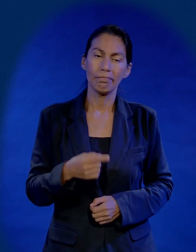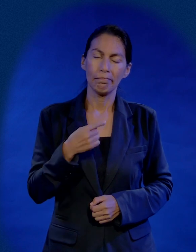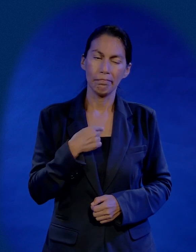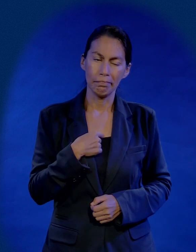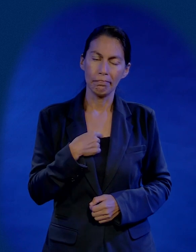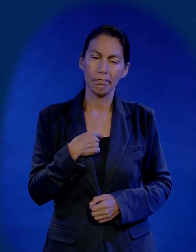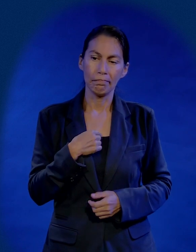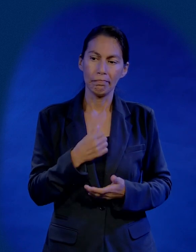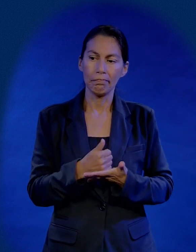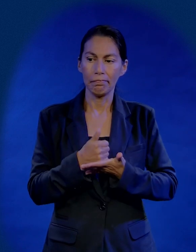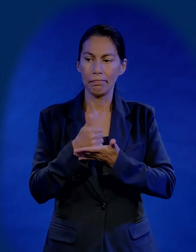Necesito ayudar a Jesús.